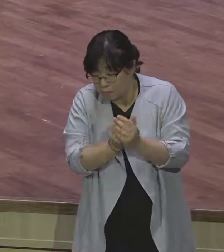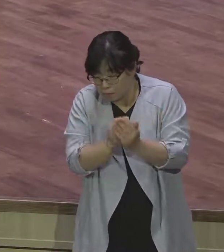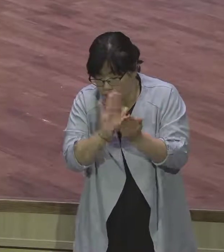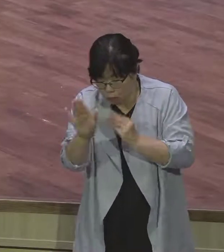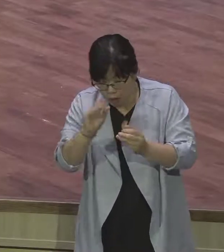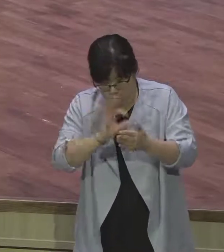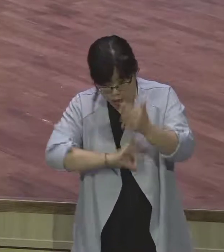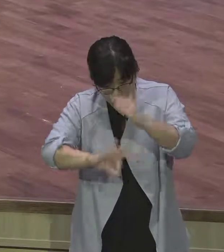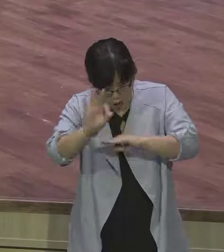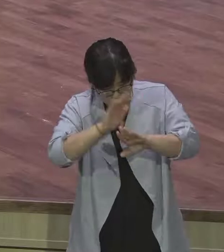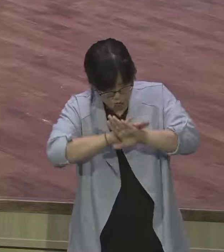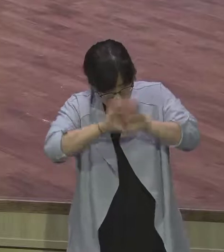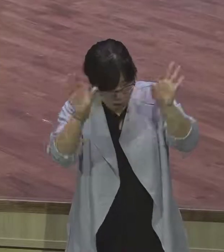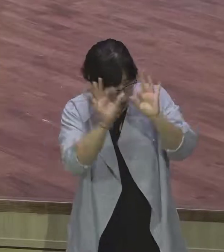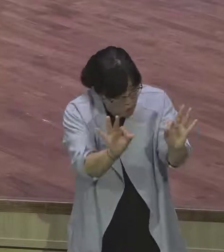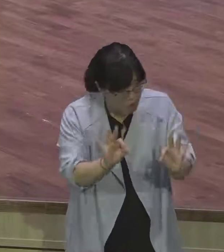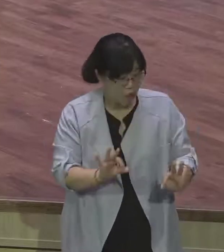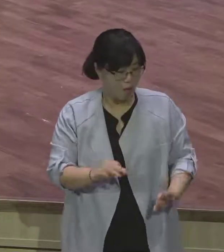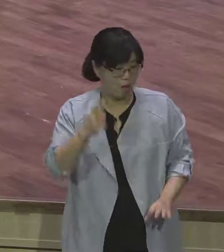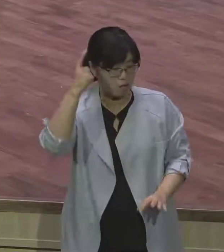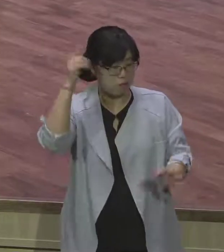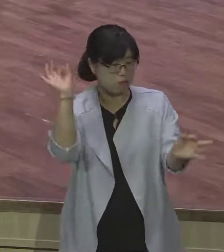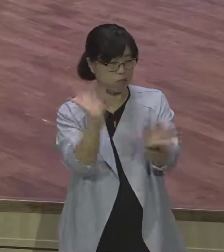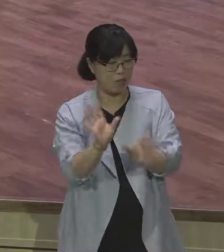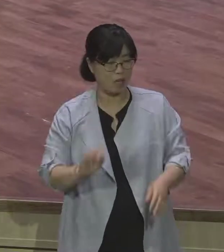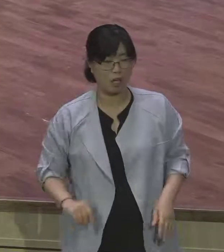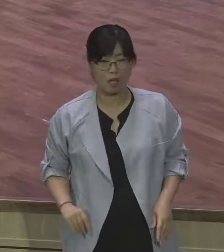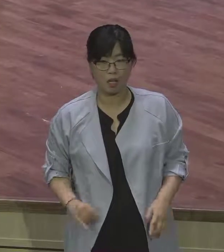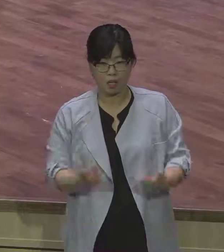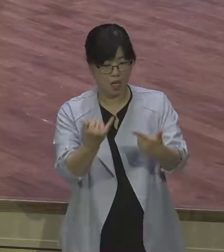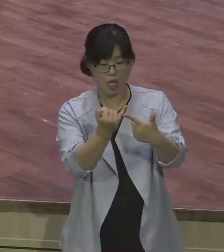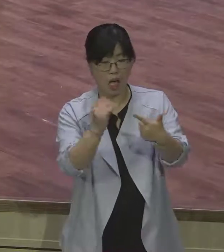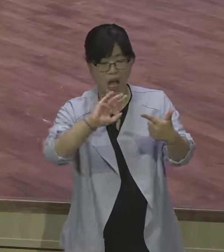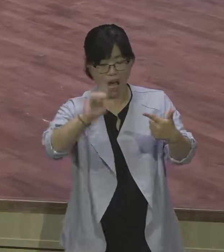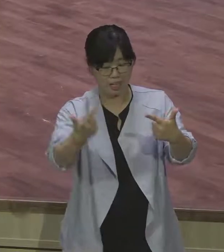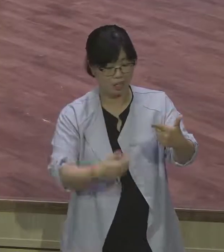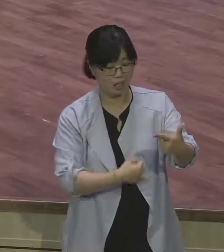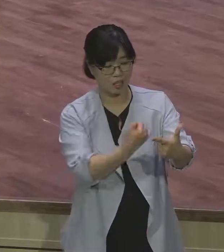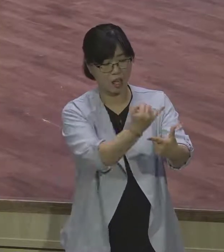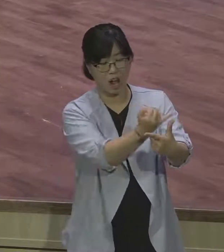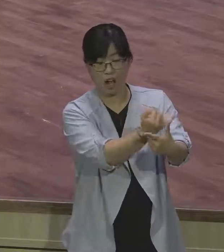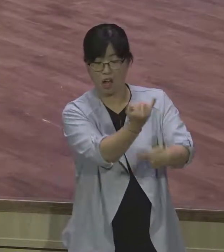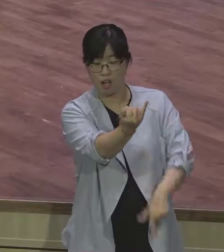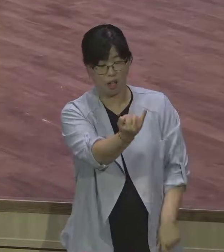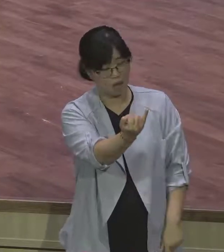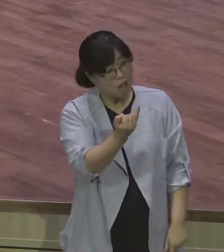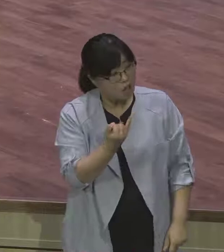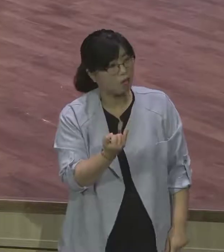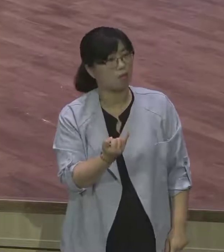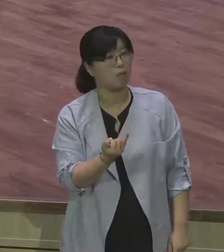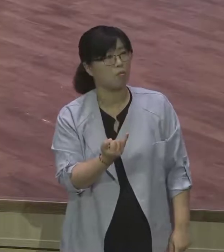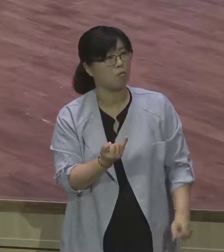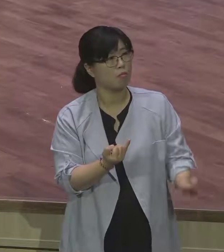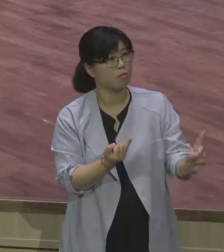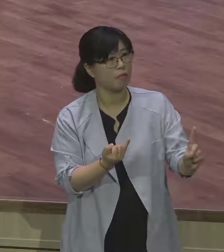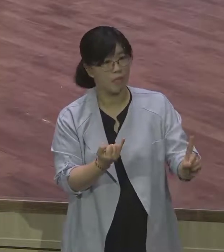따집니다. 외삼촌 이럴 수 있어요? 사실은요. 그때는 사람 인구가 적었기 때문에